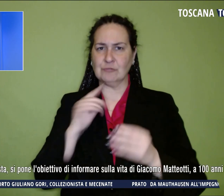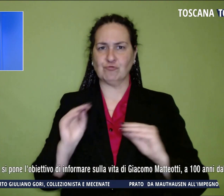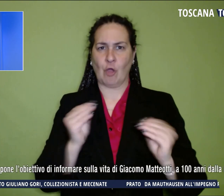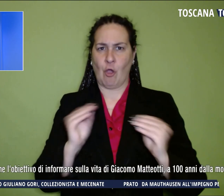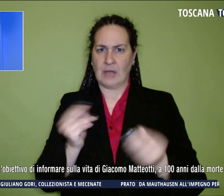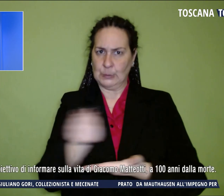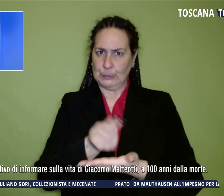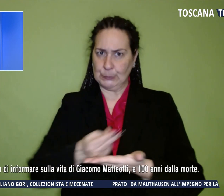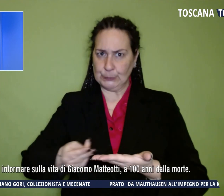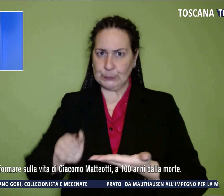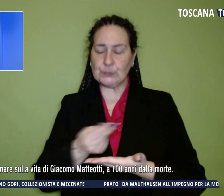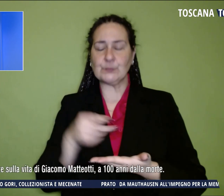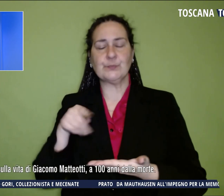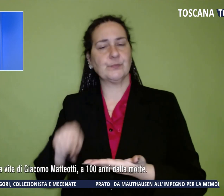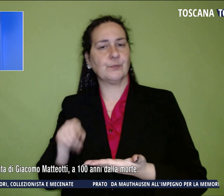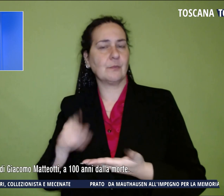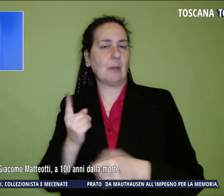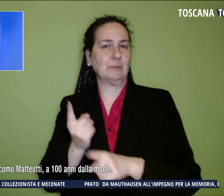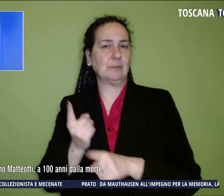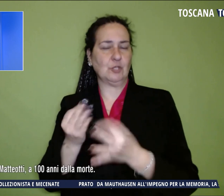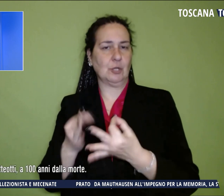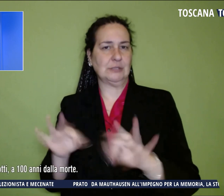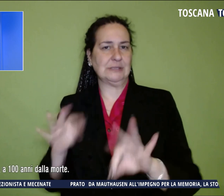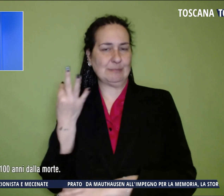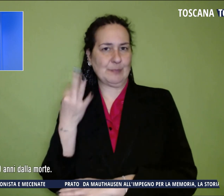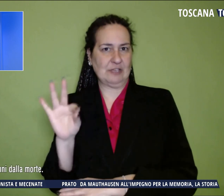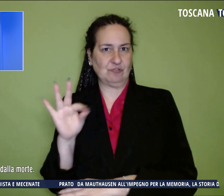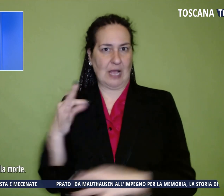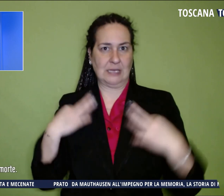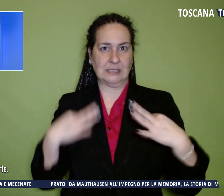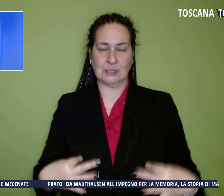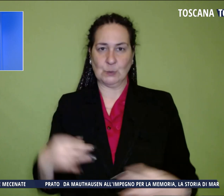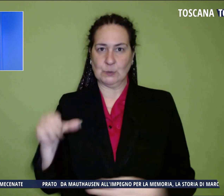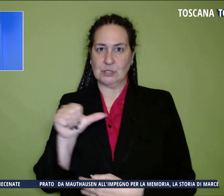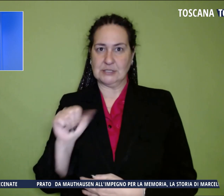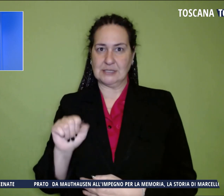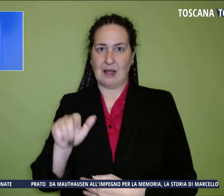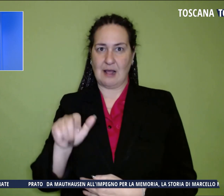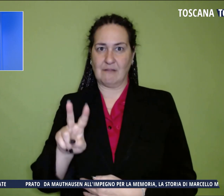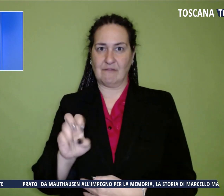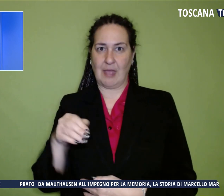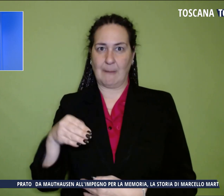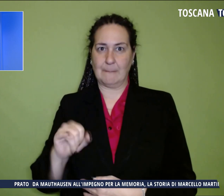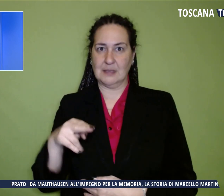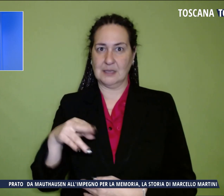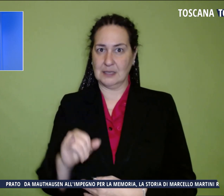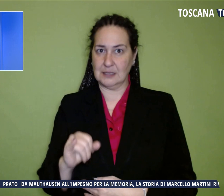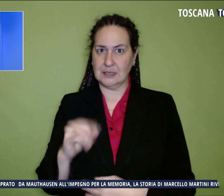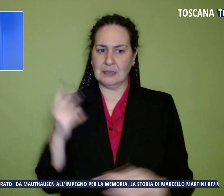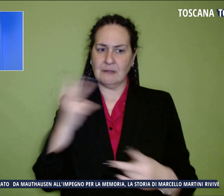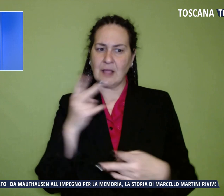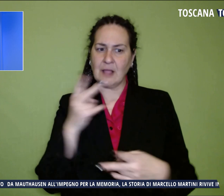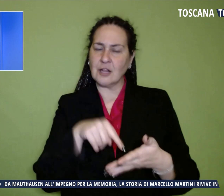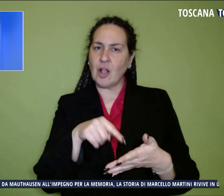bisogni educativi speciali dell'Istituto Salvemini, Duca d'Aosta, si pone l'obiettivo di informare